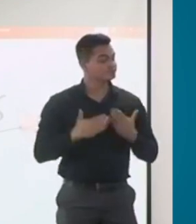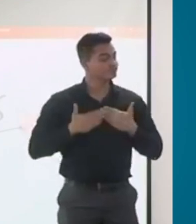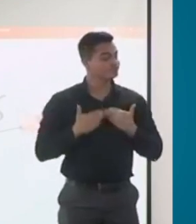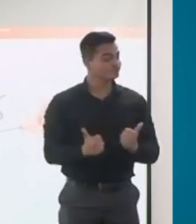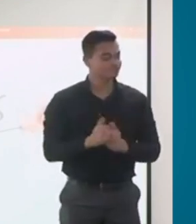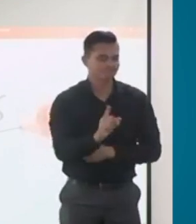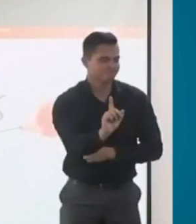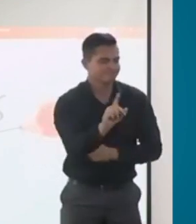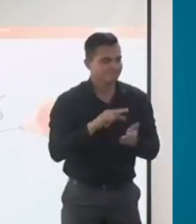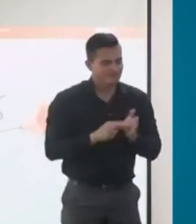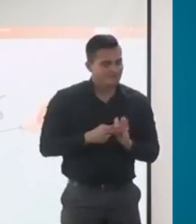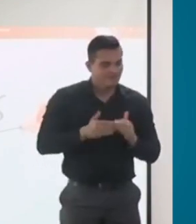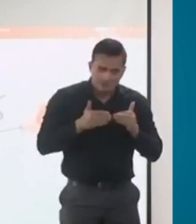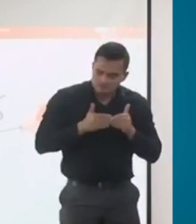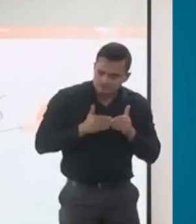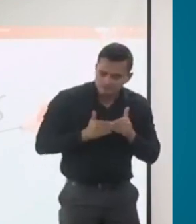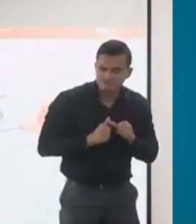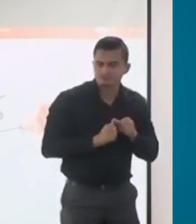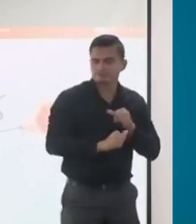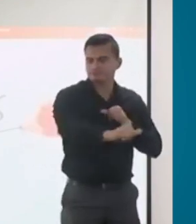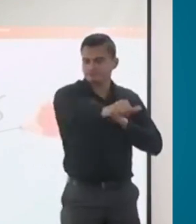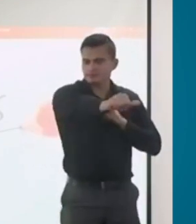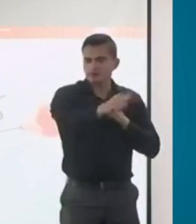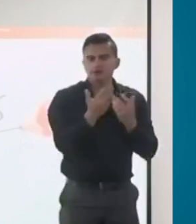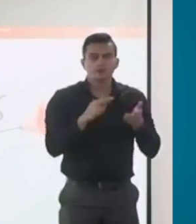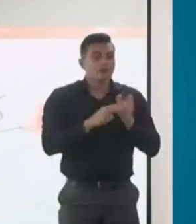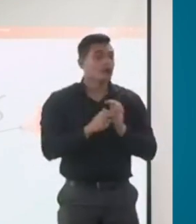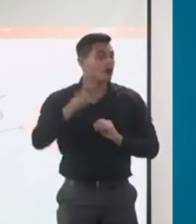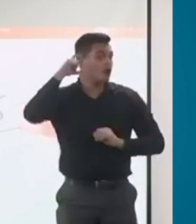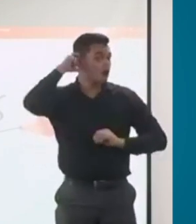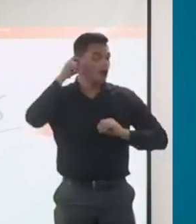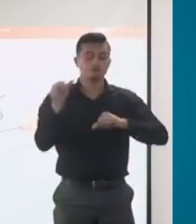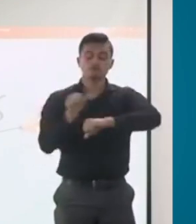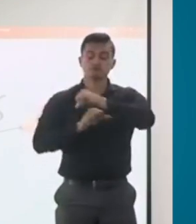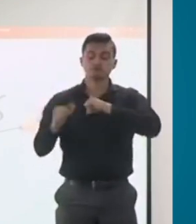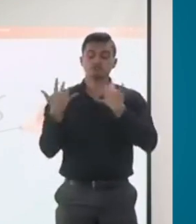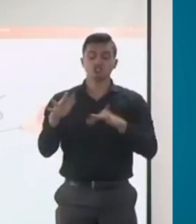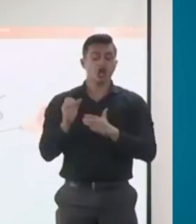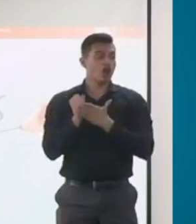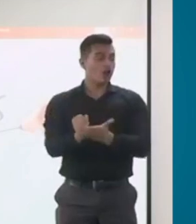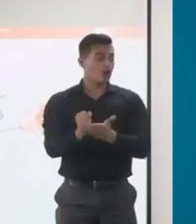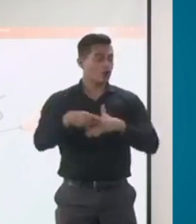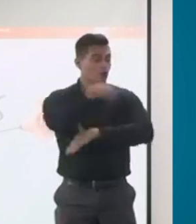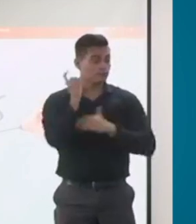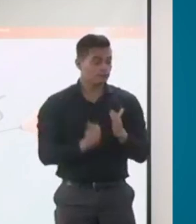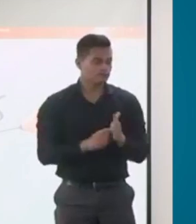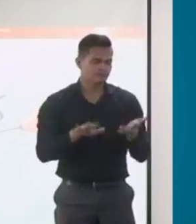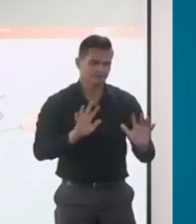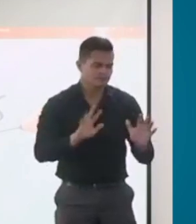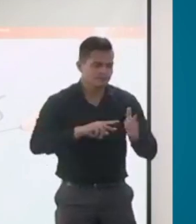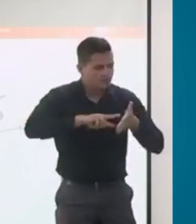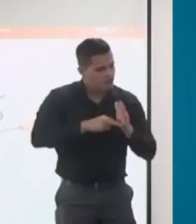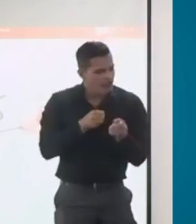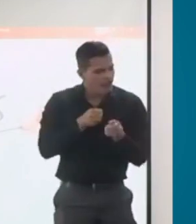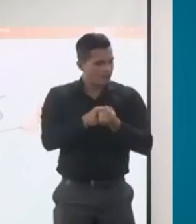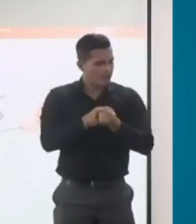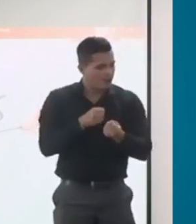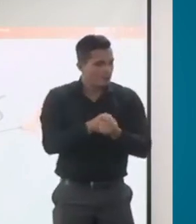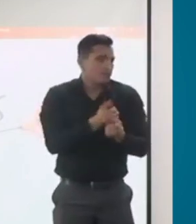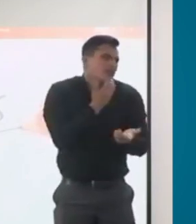recompensación como tal, sino el apoyo que facilita, puede ser el audífono en el caso de ustedes, puede ser la silla de ruedas,